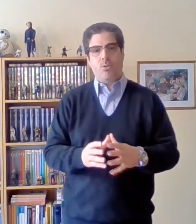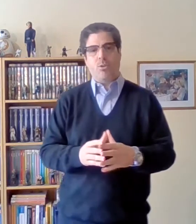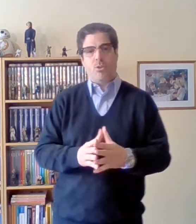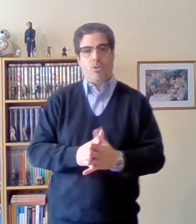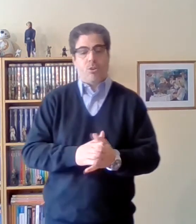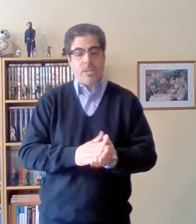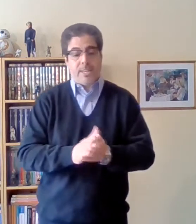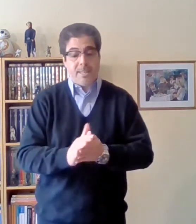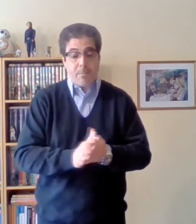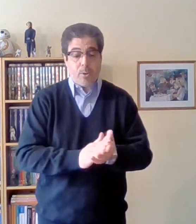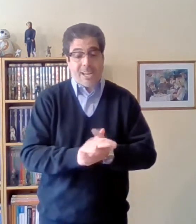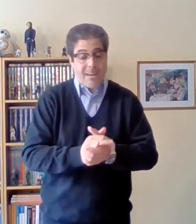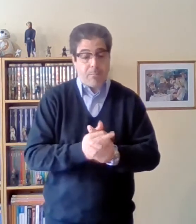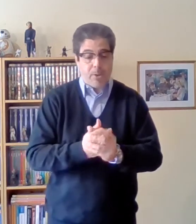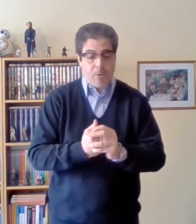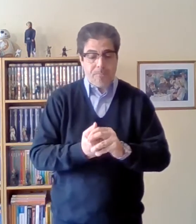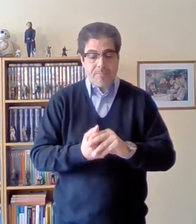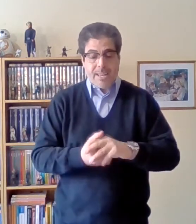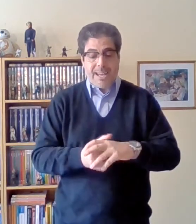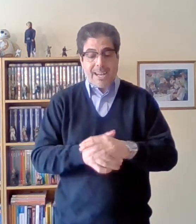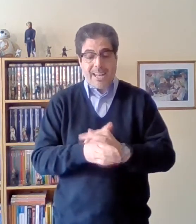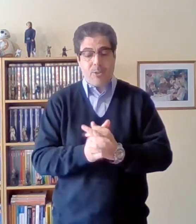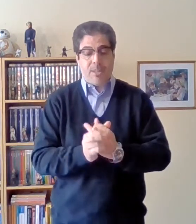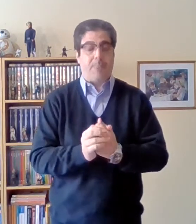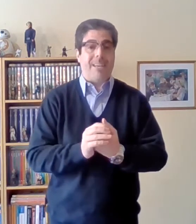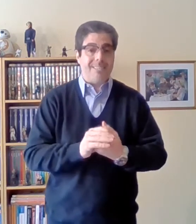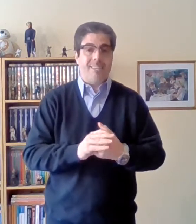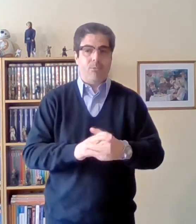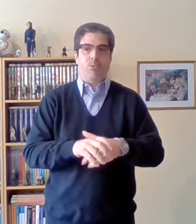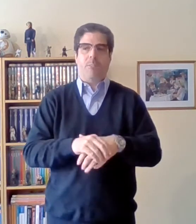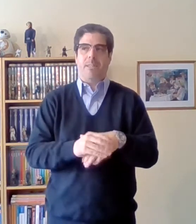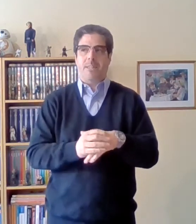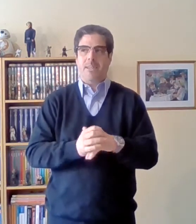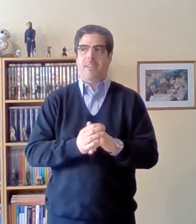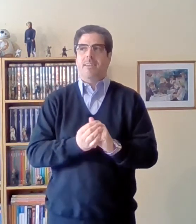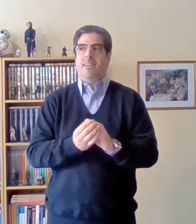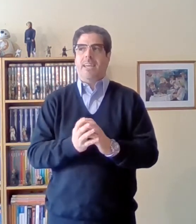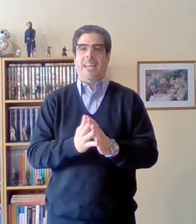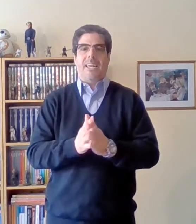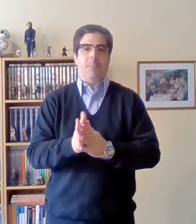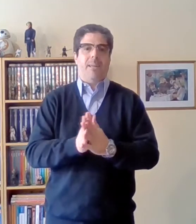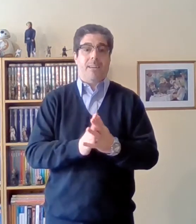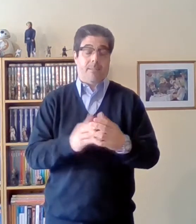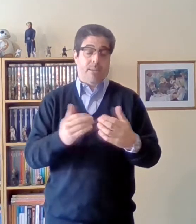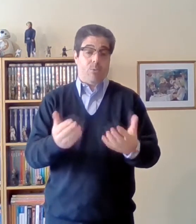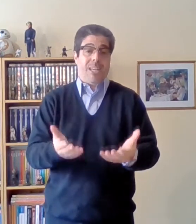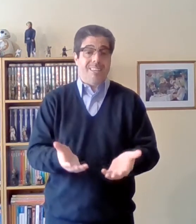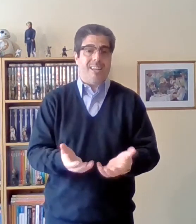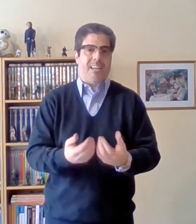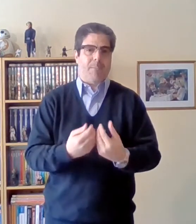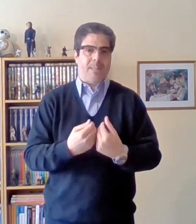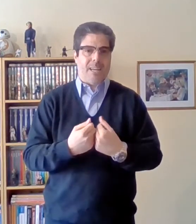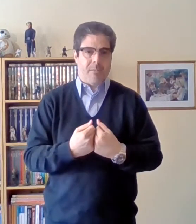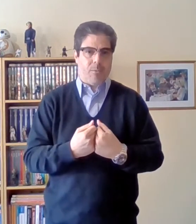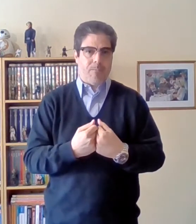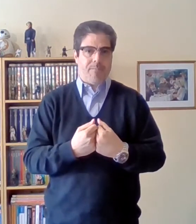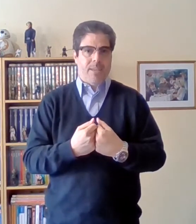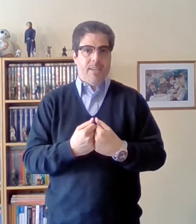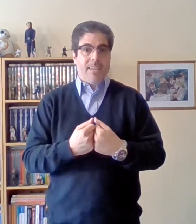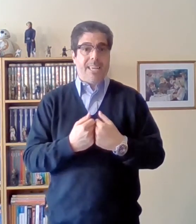tipo de cambio acá es donde aparece justamente el esquema que utiliza el capitalismo que